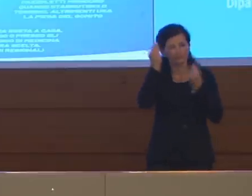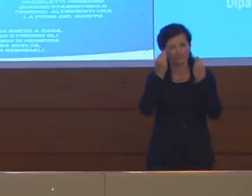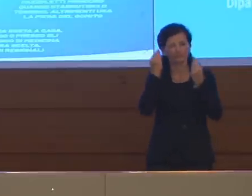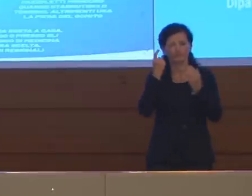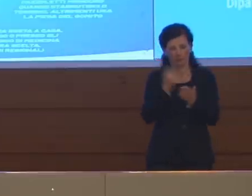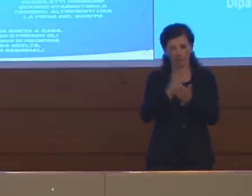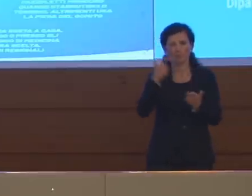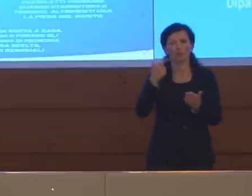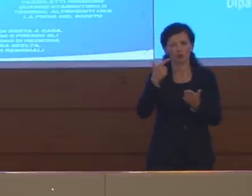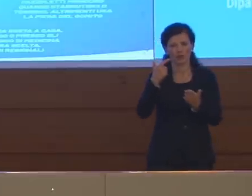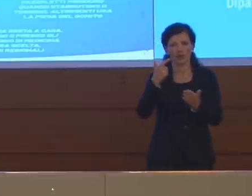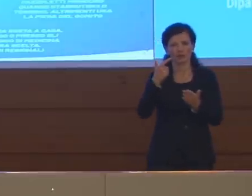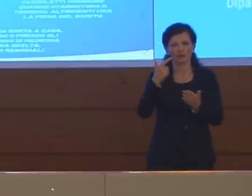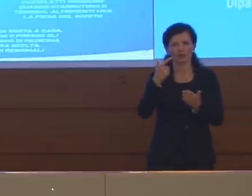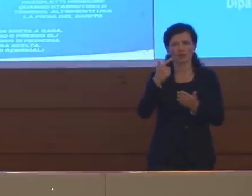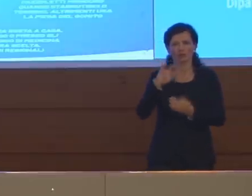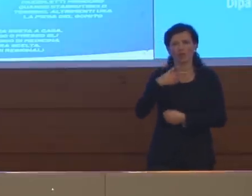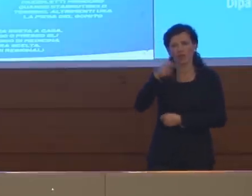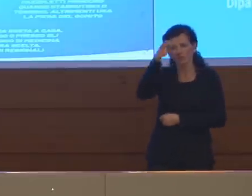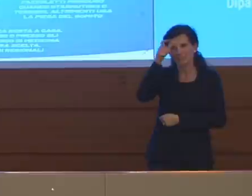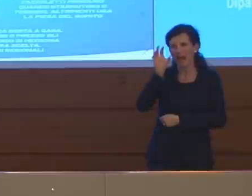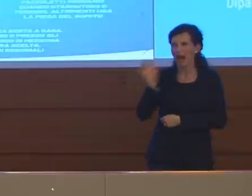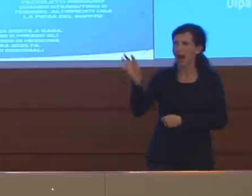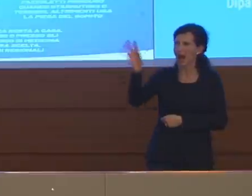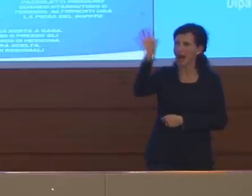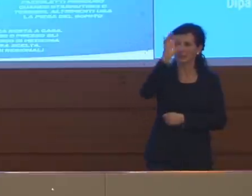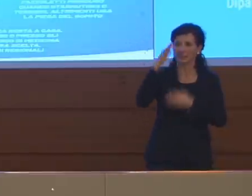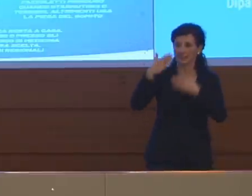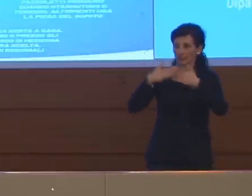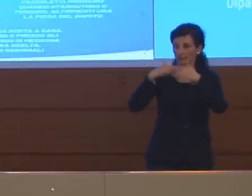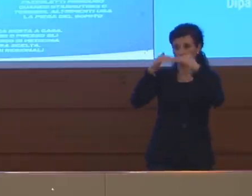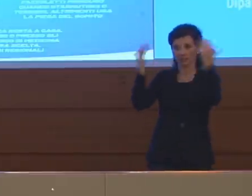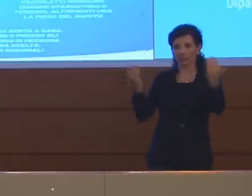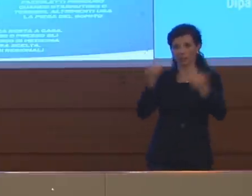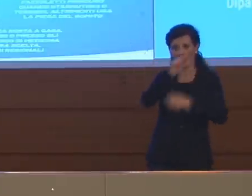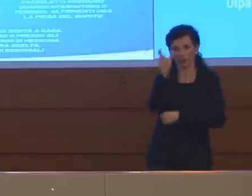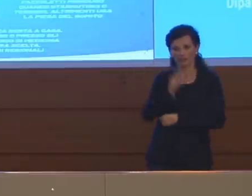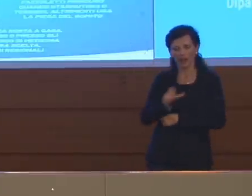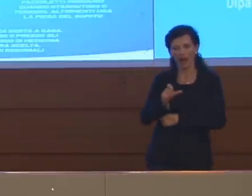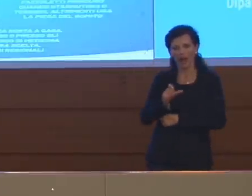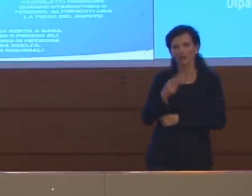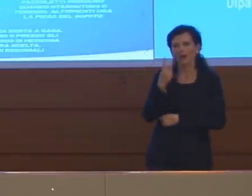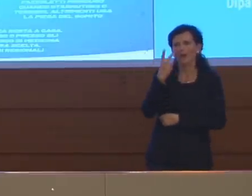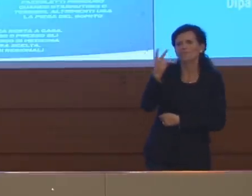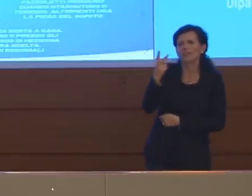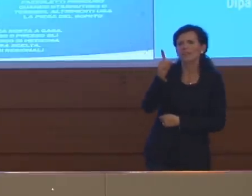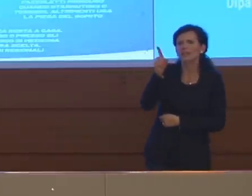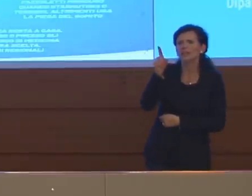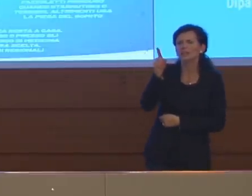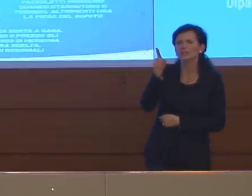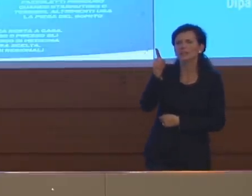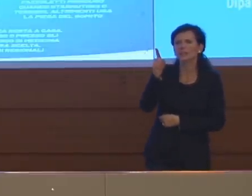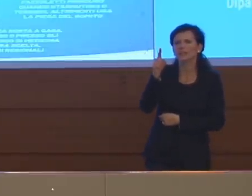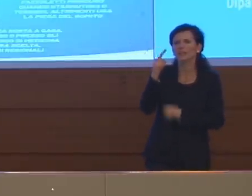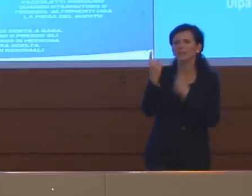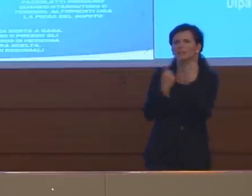con paesi confinanti vedere poi in effetti al di là come si tradurrà operativamente